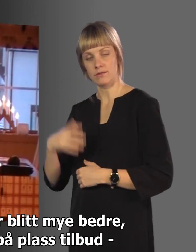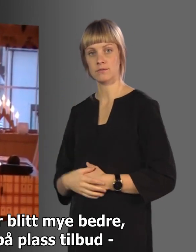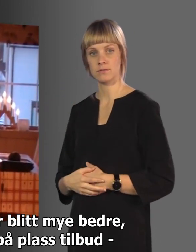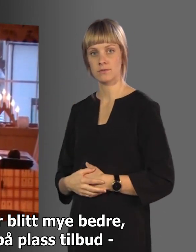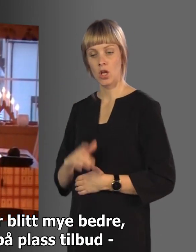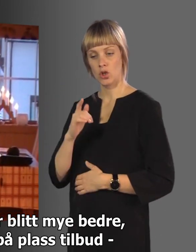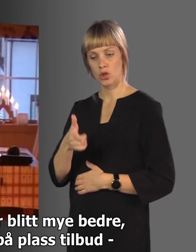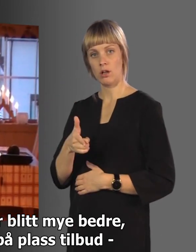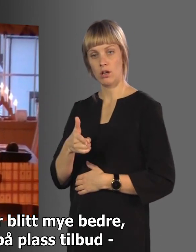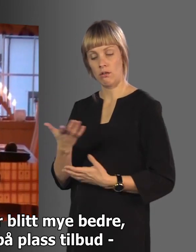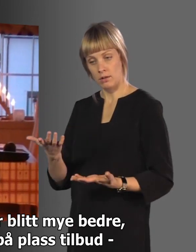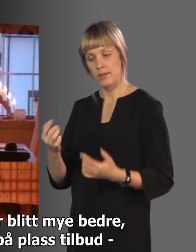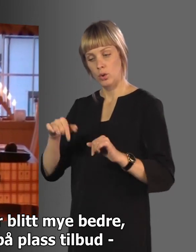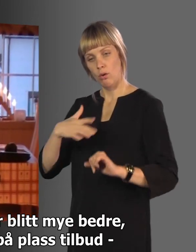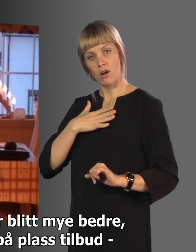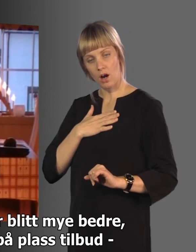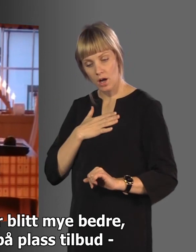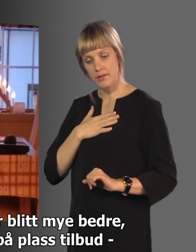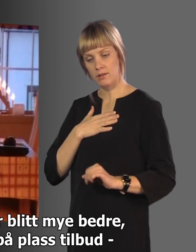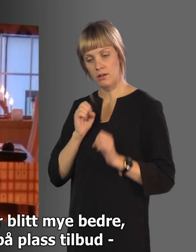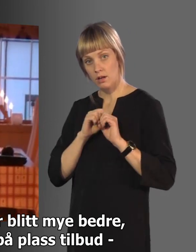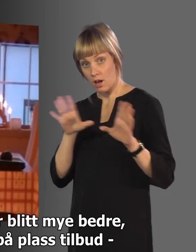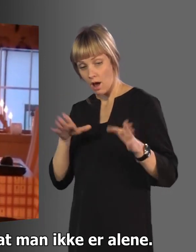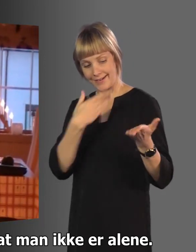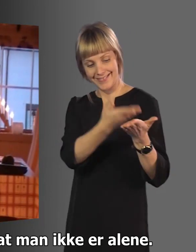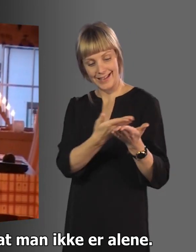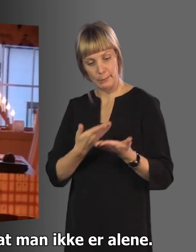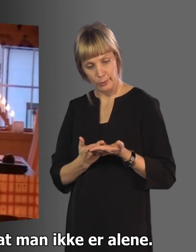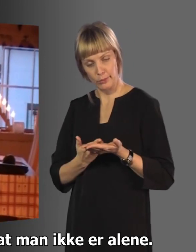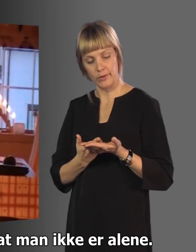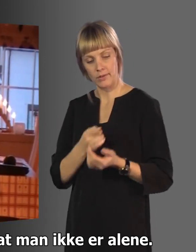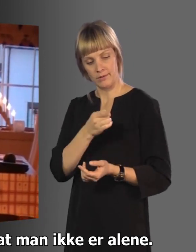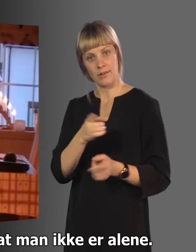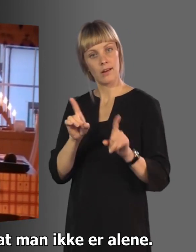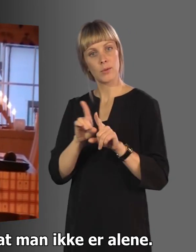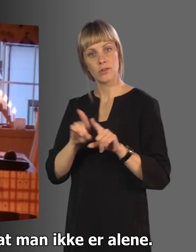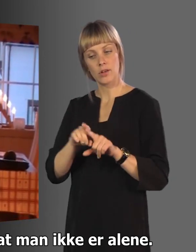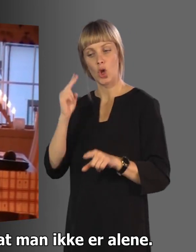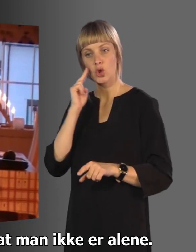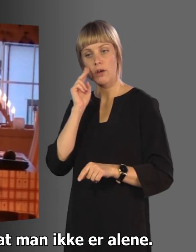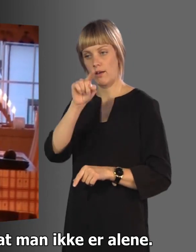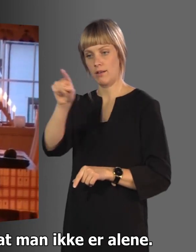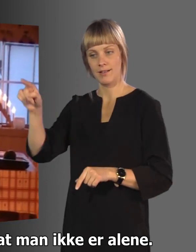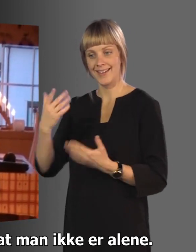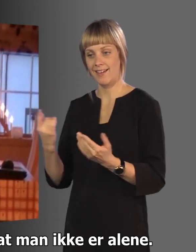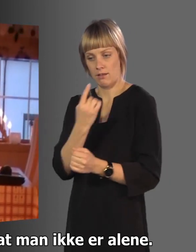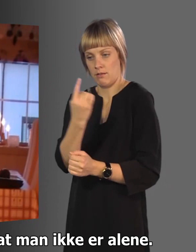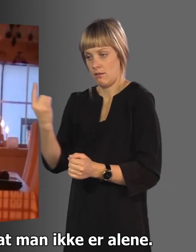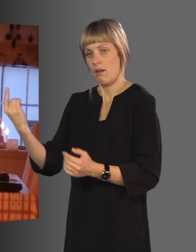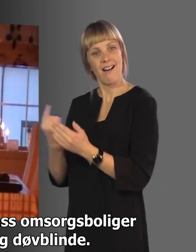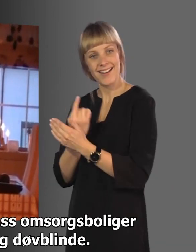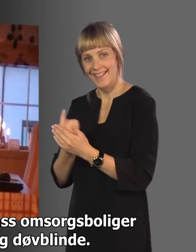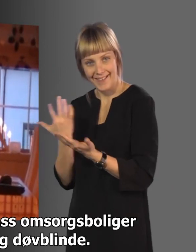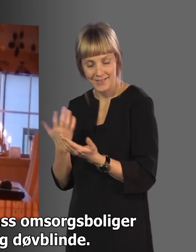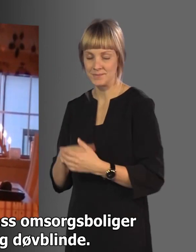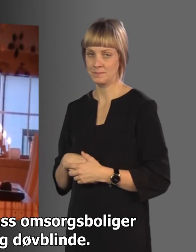fått på plass tilbud som i større grad gjør at man ikke er